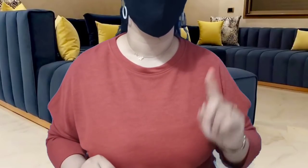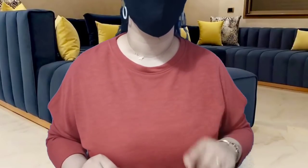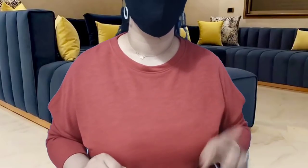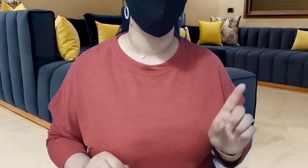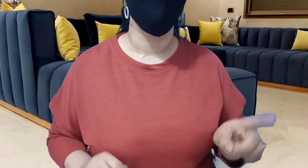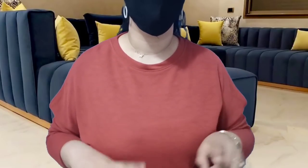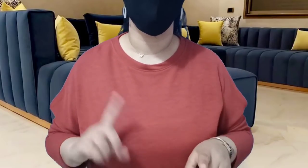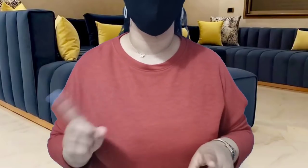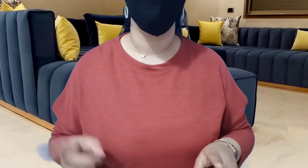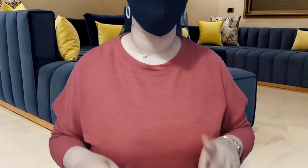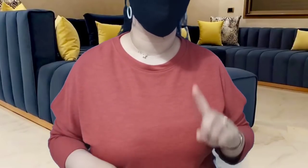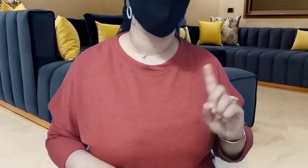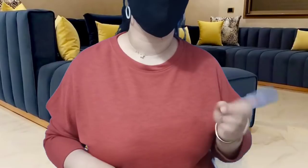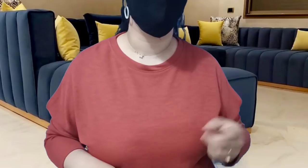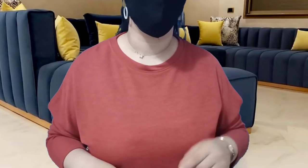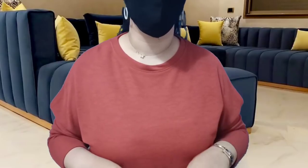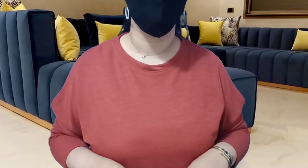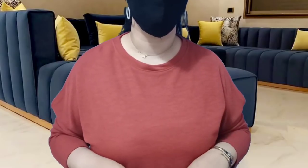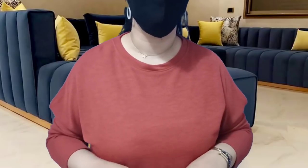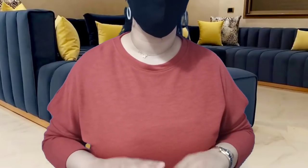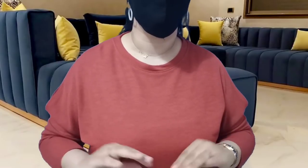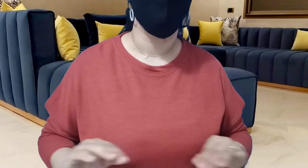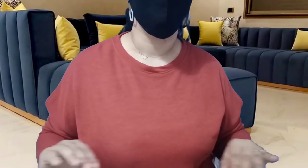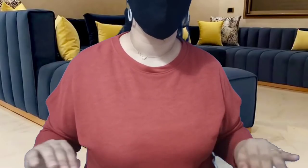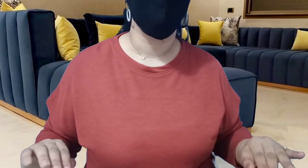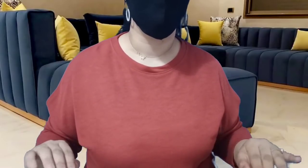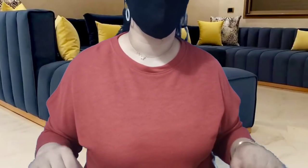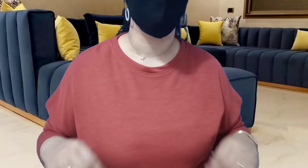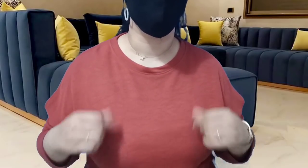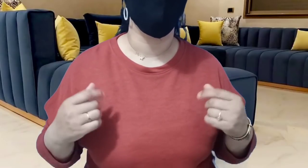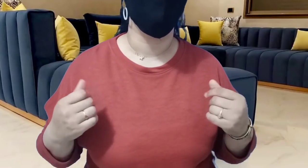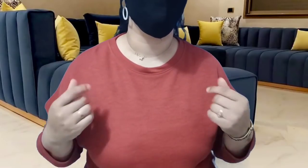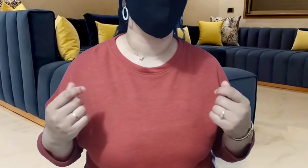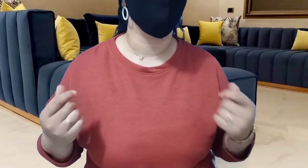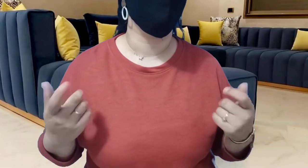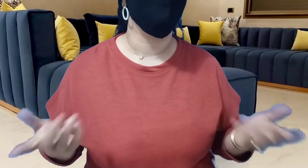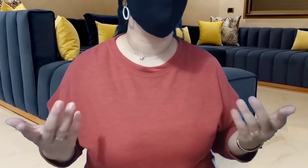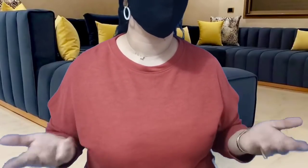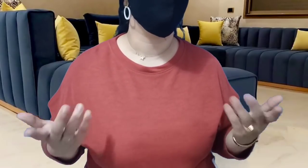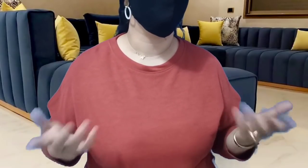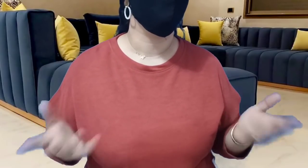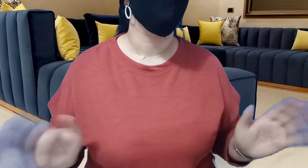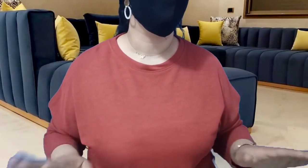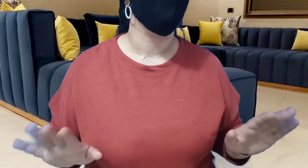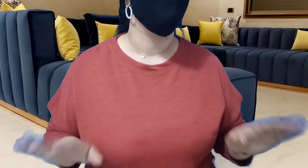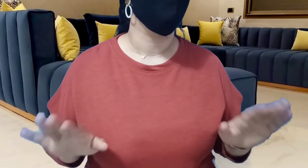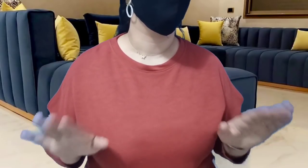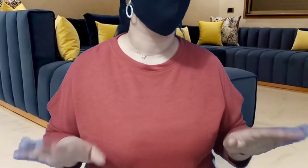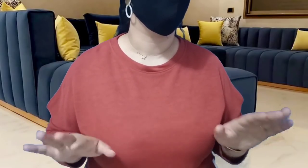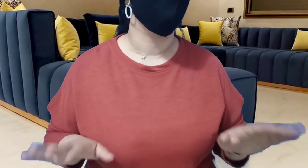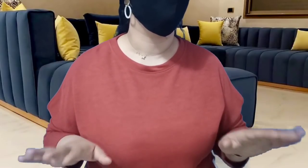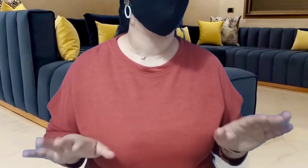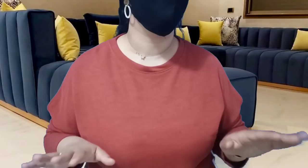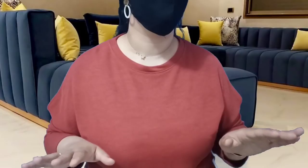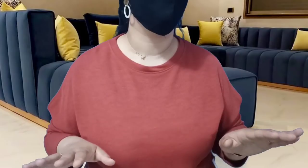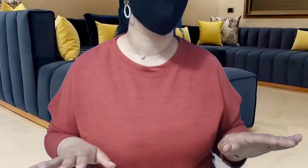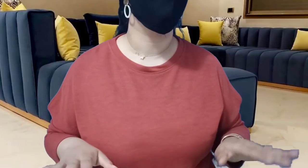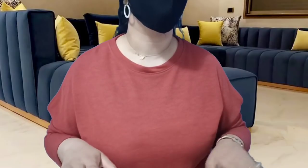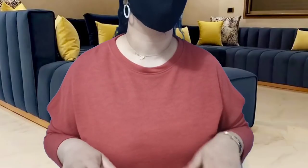ها ديتلو حكل هادي وإن شاء الله دوك الفلوس اللي كامش عليهم وما بغيش تمتع بهم وليداتك غا